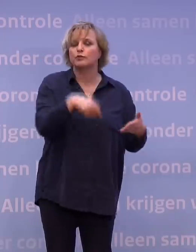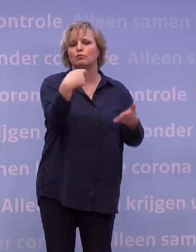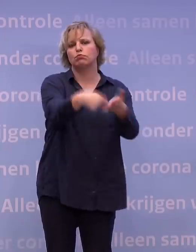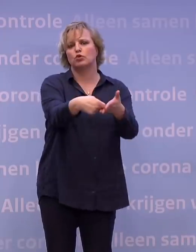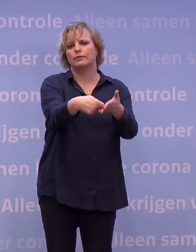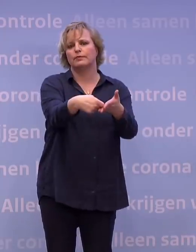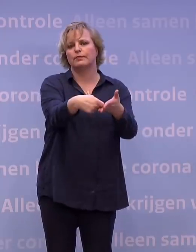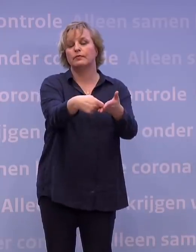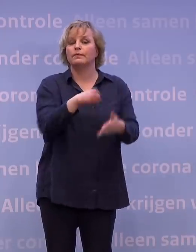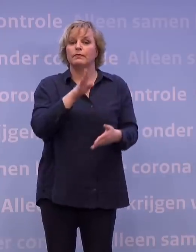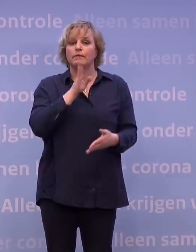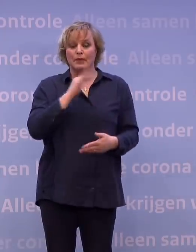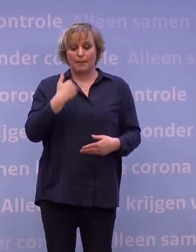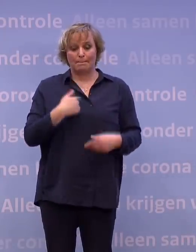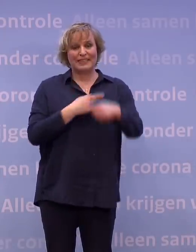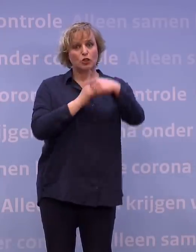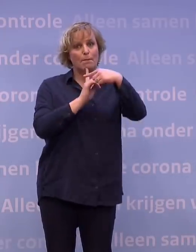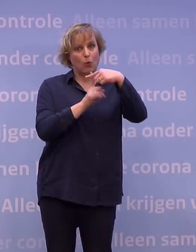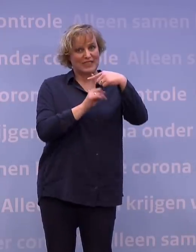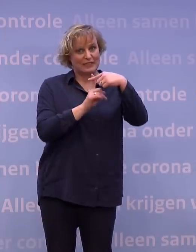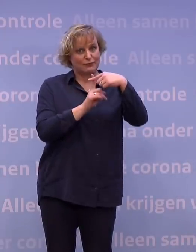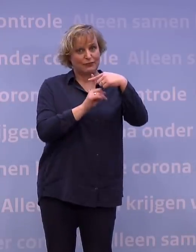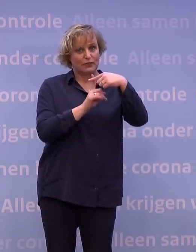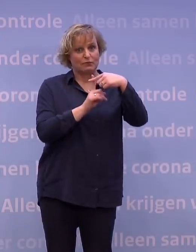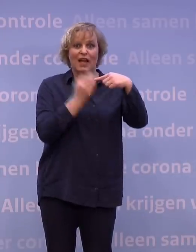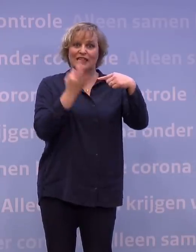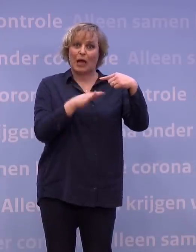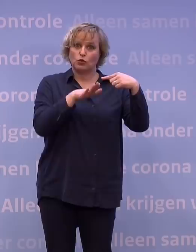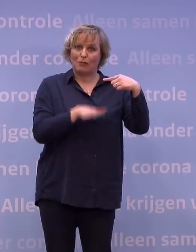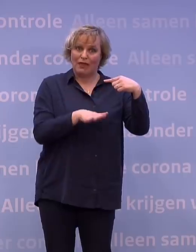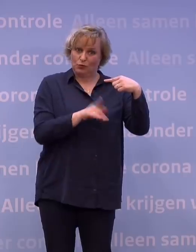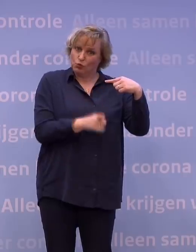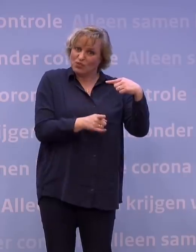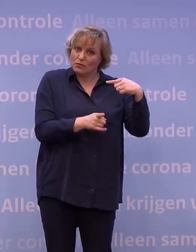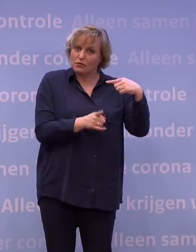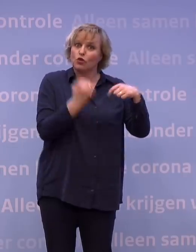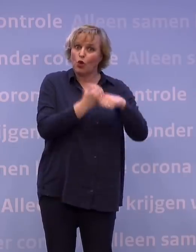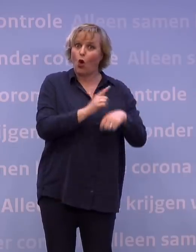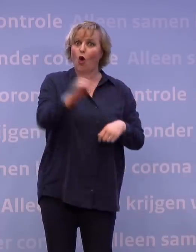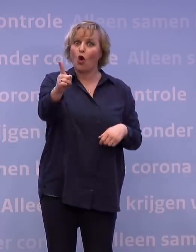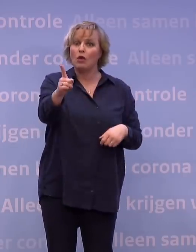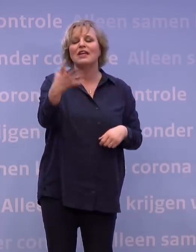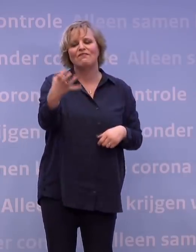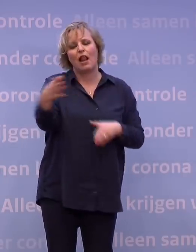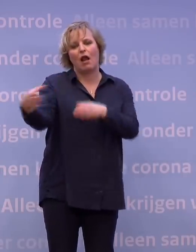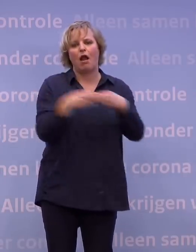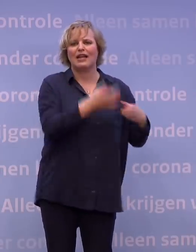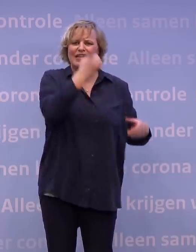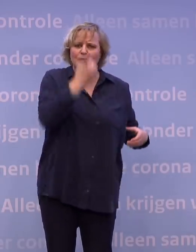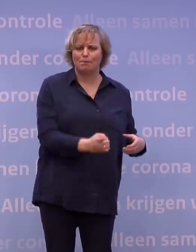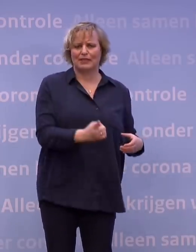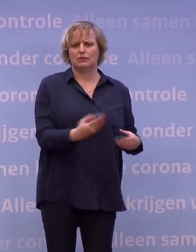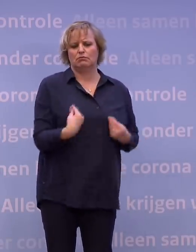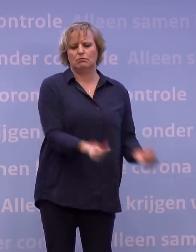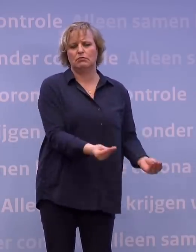En voor mensen met een positieve testuitslag, die ondanks het advies om thuis te blijven toch de deur uitgaan, willen we ook een quarantaineplicht op kunnen leggen.